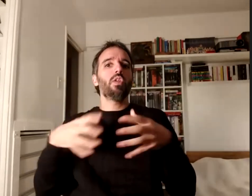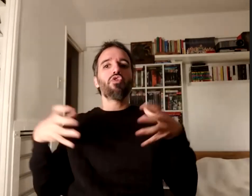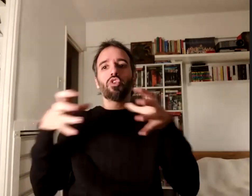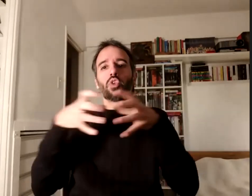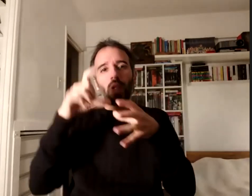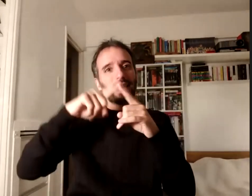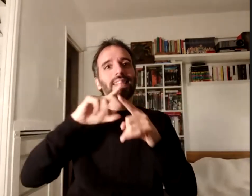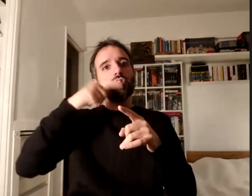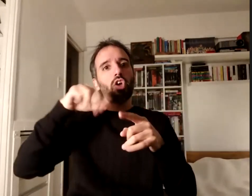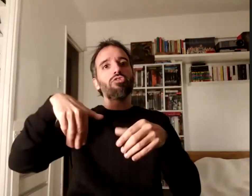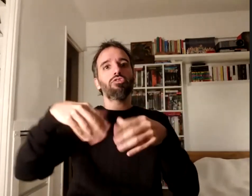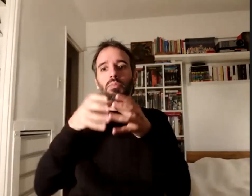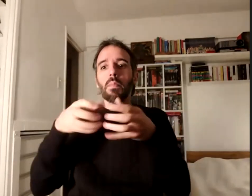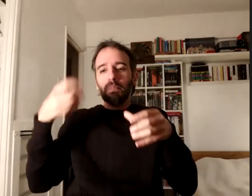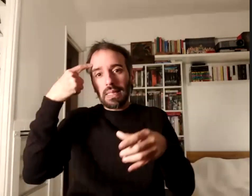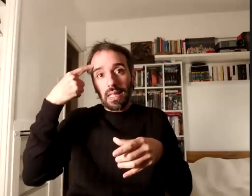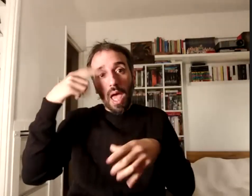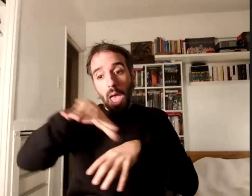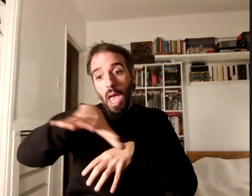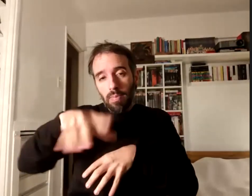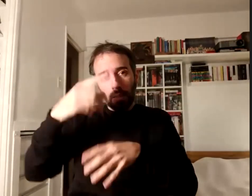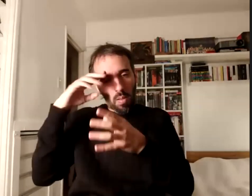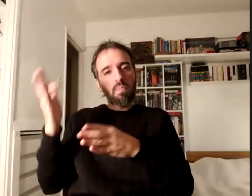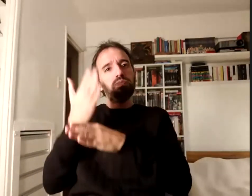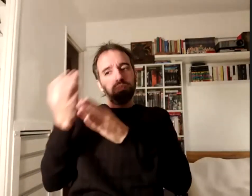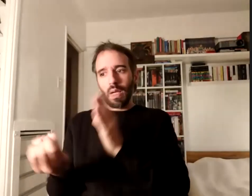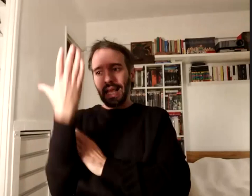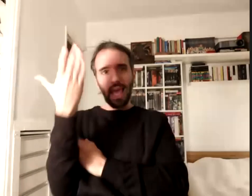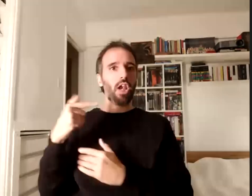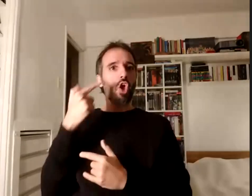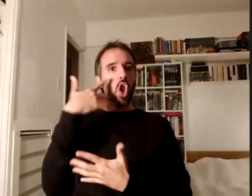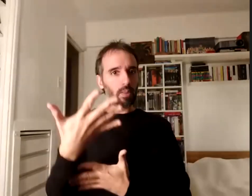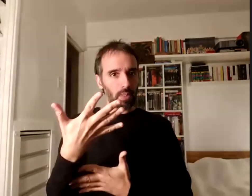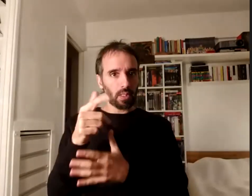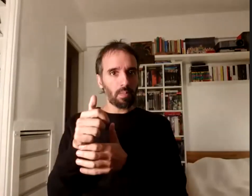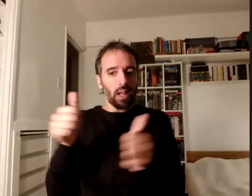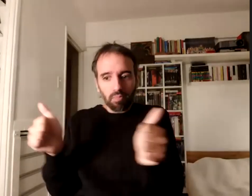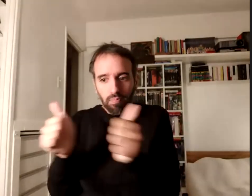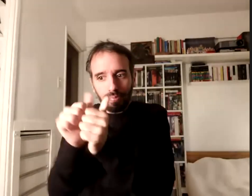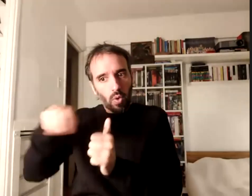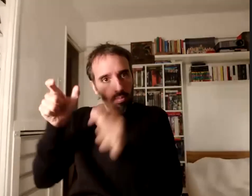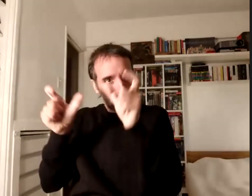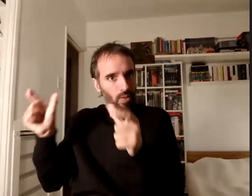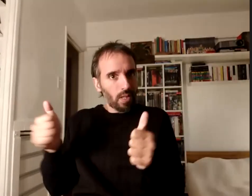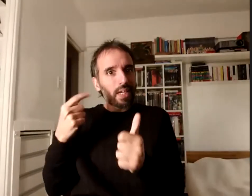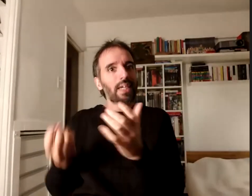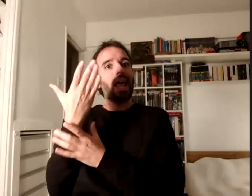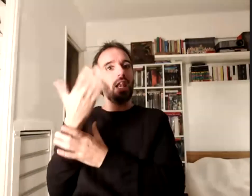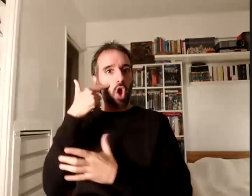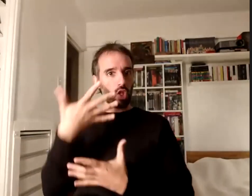integral de producción de conocimiento de coproducción de conocimiento y que bueno la la